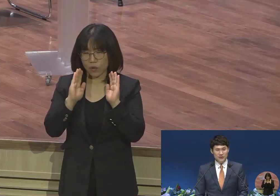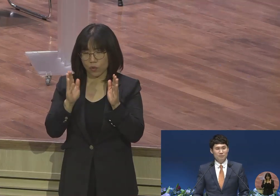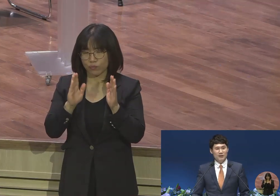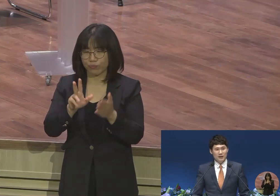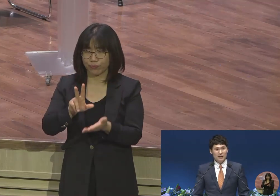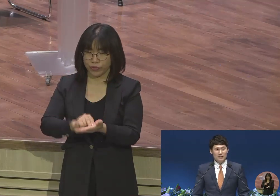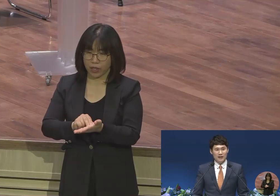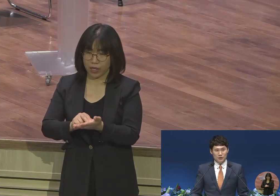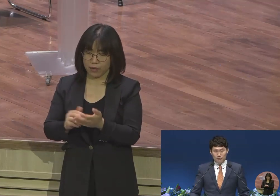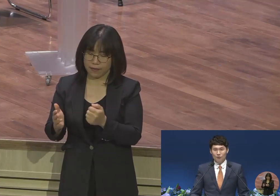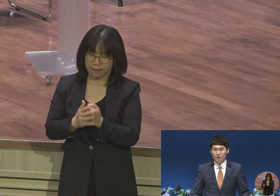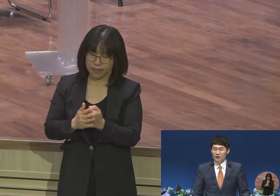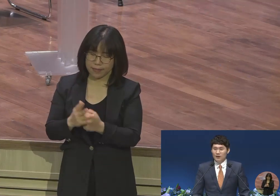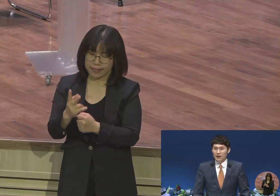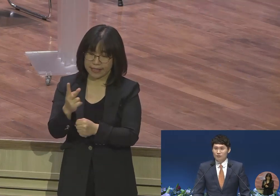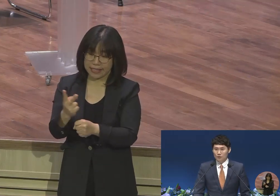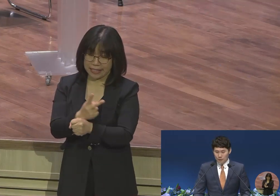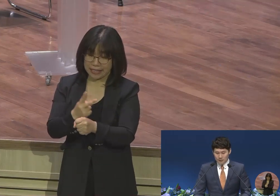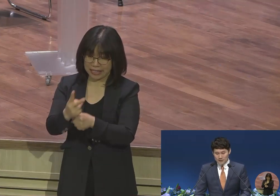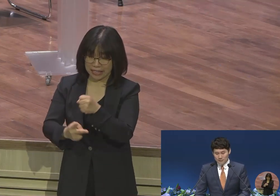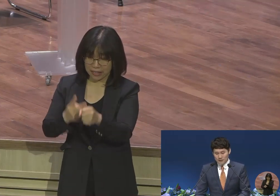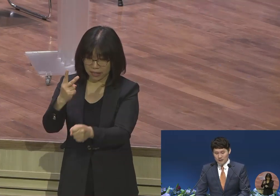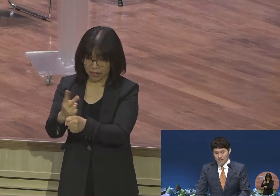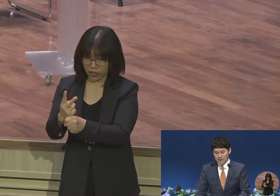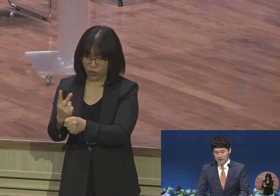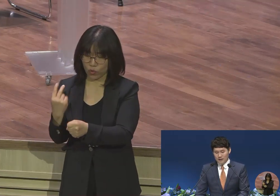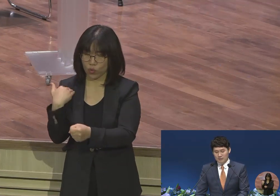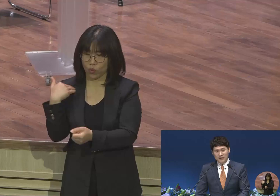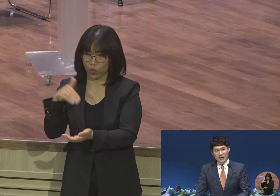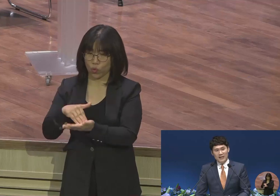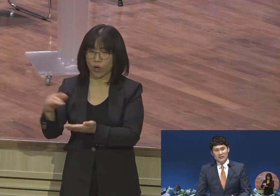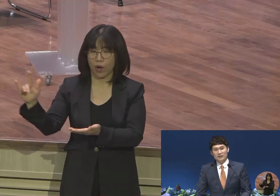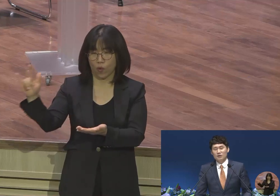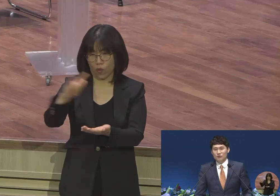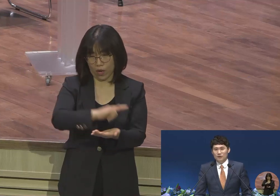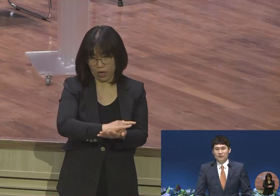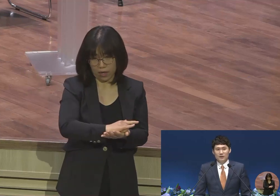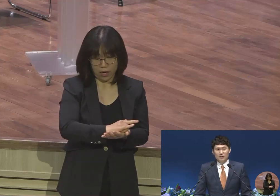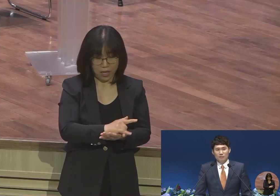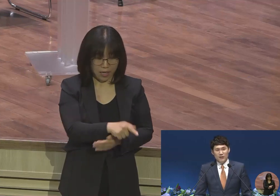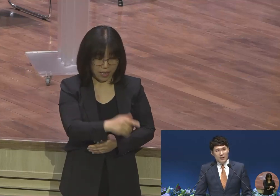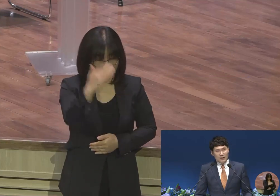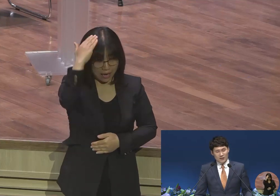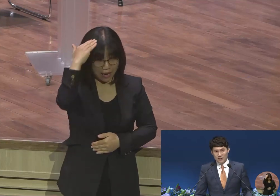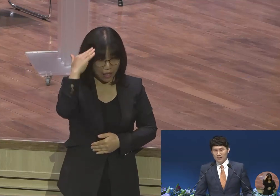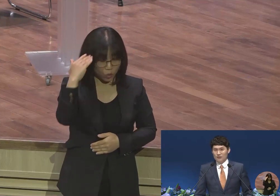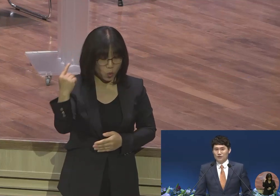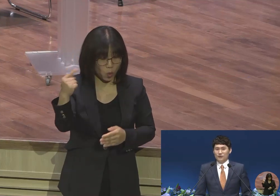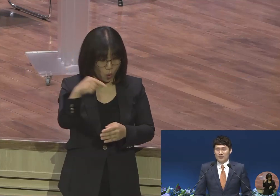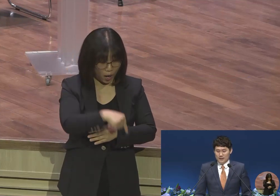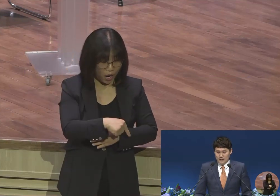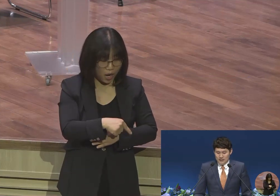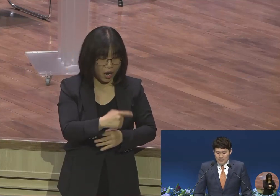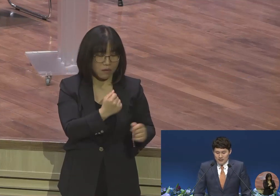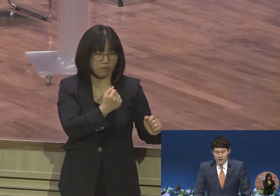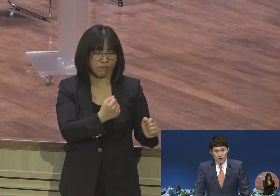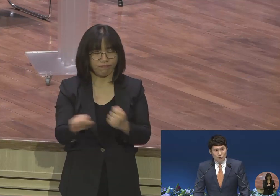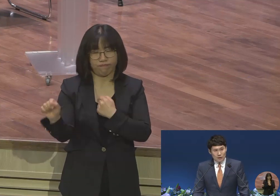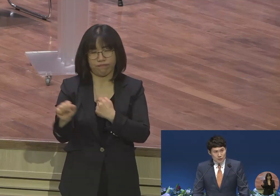2년 만에 다 접고 한국으로 돌아왔습니다 하지만 이 아이는 그때부터 빗나가기 시작한 거죠 그래서 결국 학교